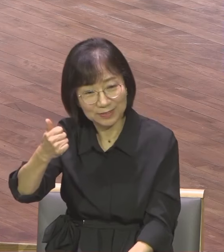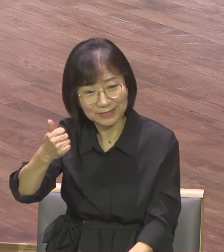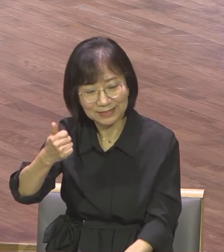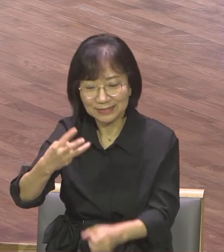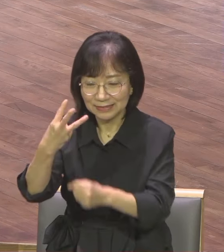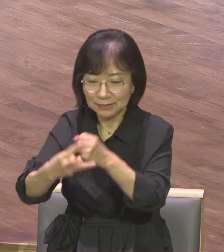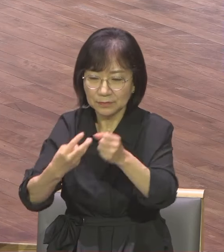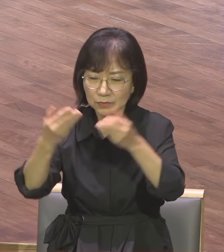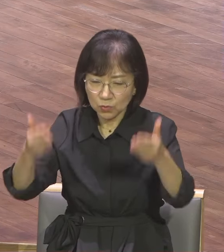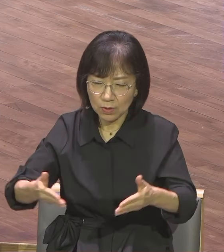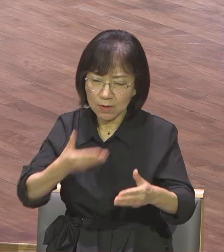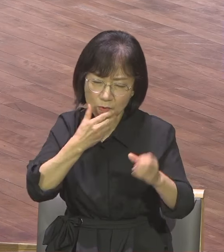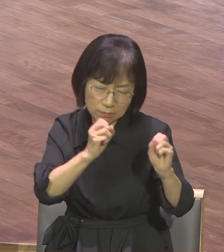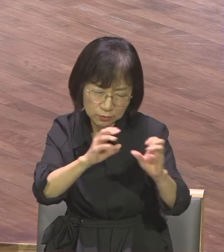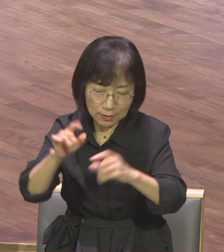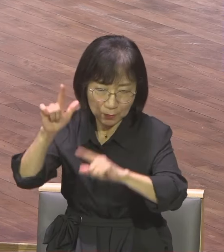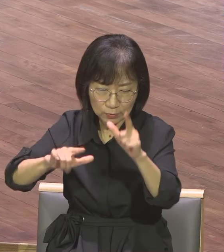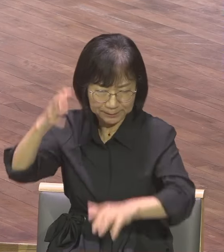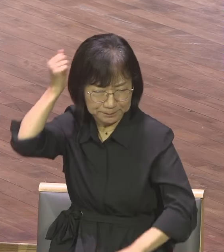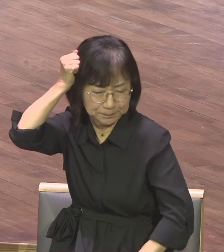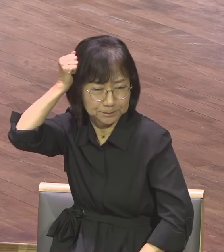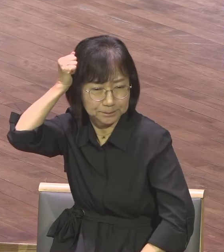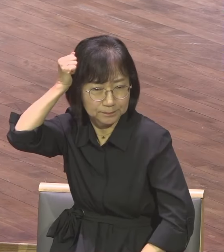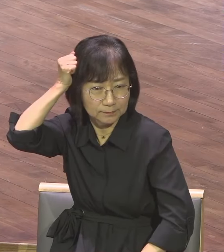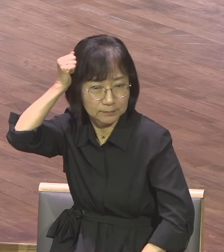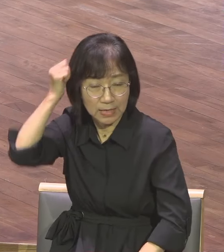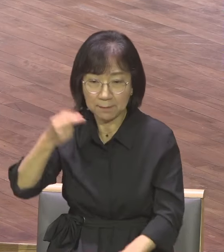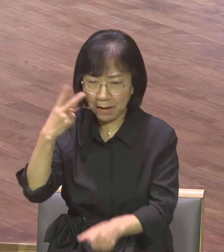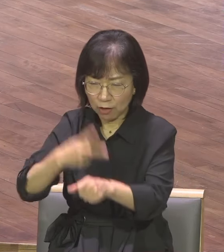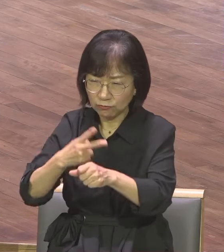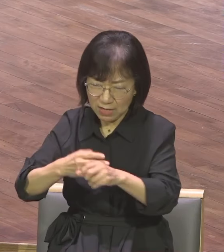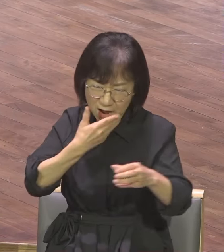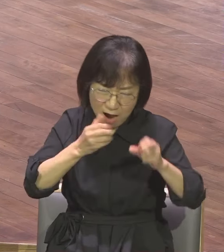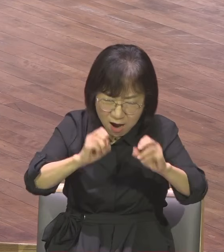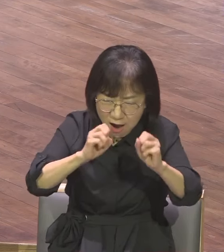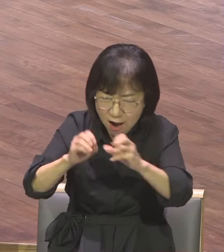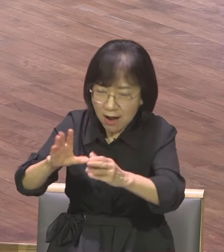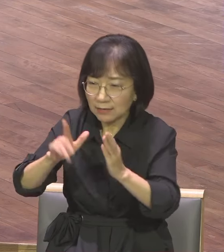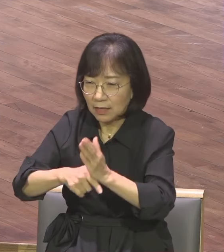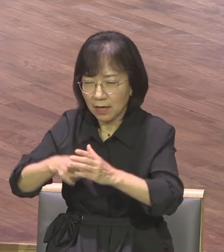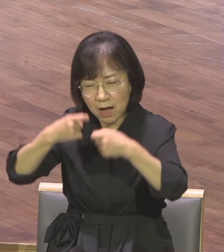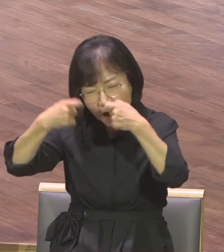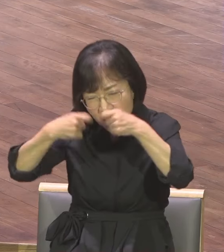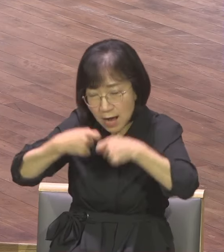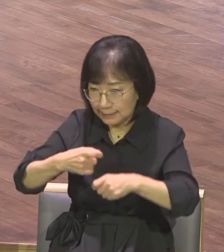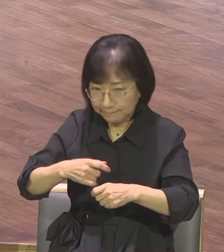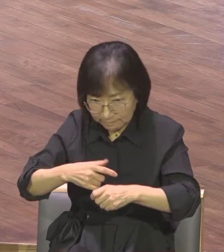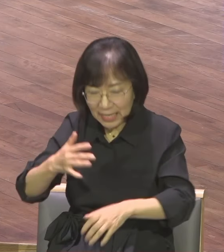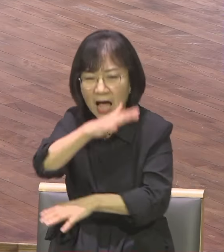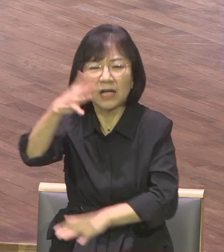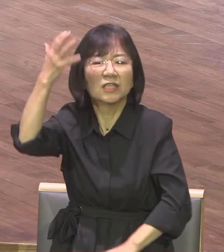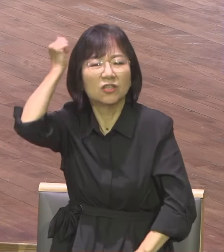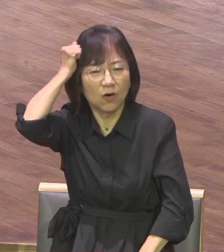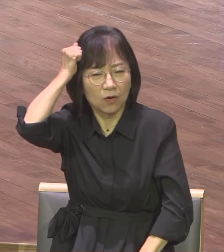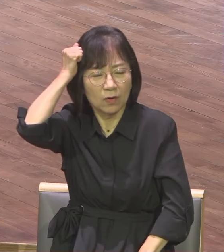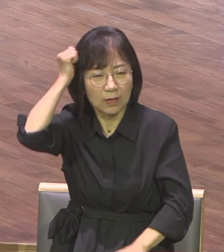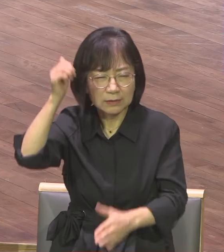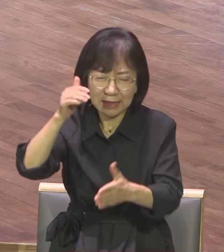그들은 봤습니다 바울의 사역을 봤어요 바울의 눈물을 받고 바울의 가슴을 봤어요 그리고